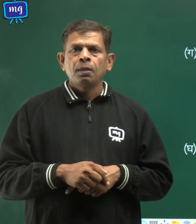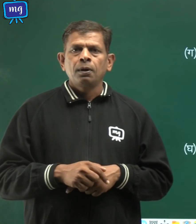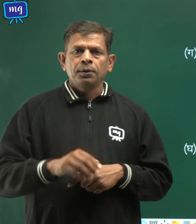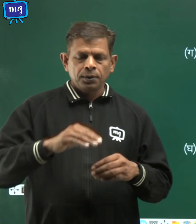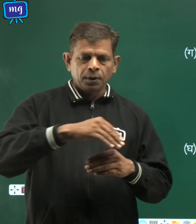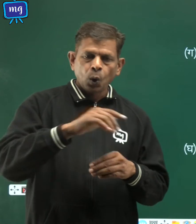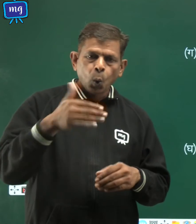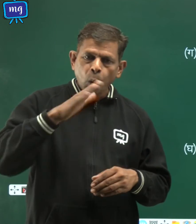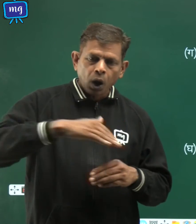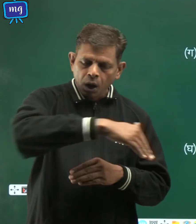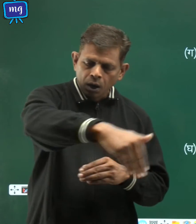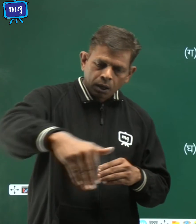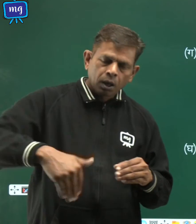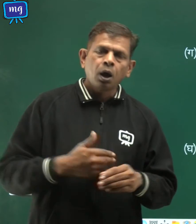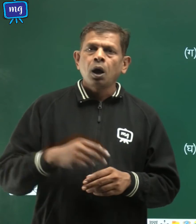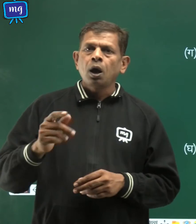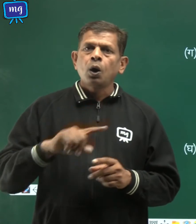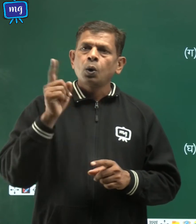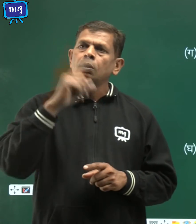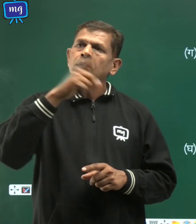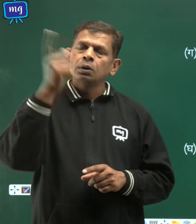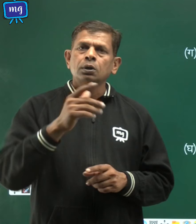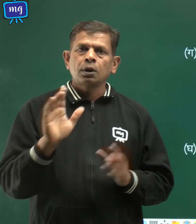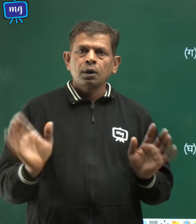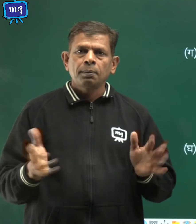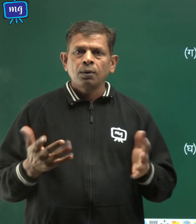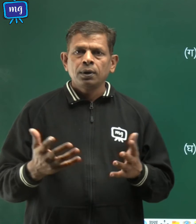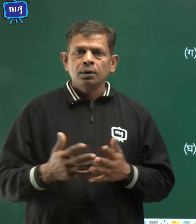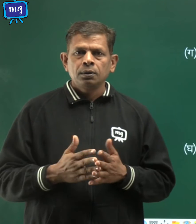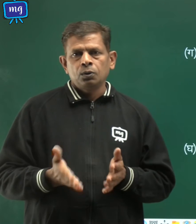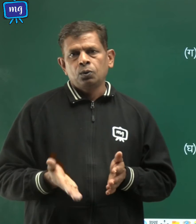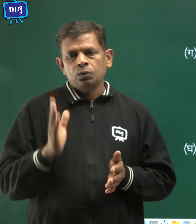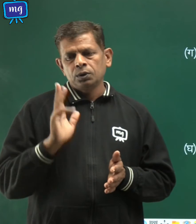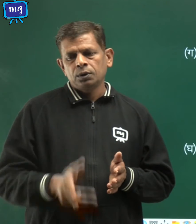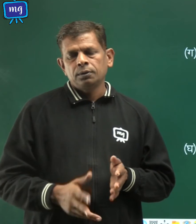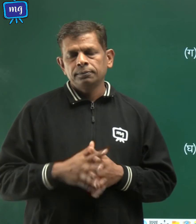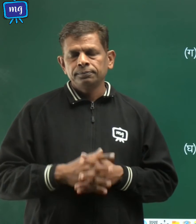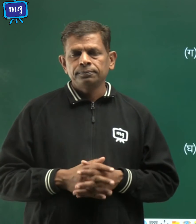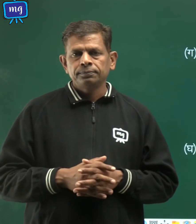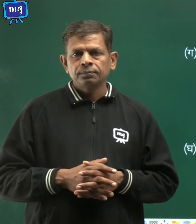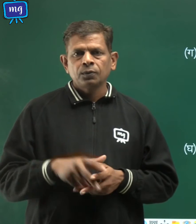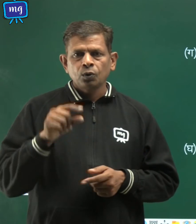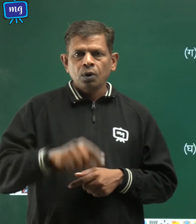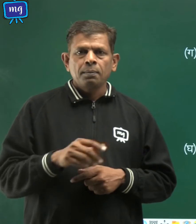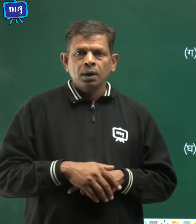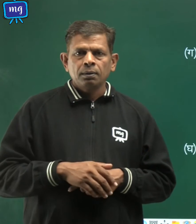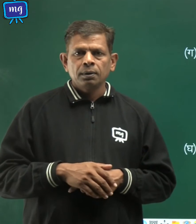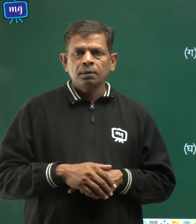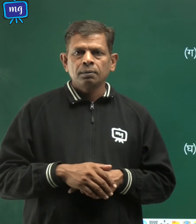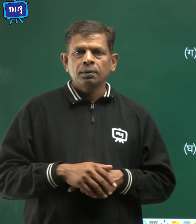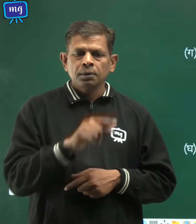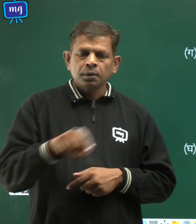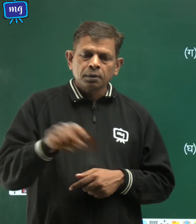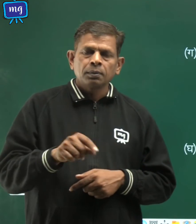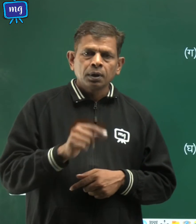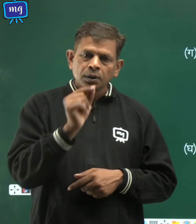पर चक्रवातों के आने की संभावना होती है तो हम यहाँ पर भी गलत